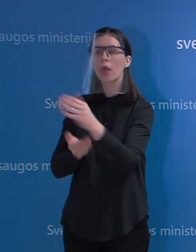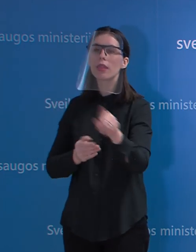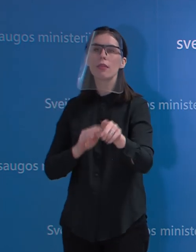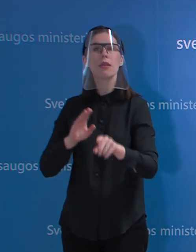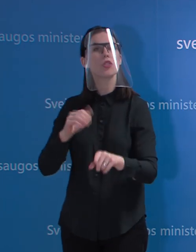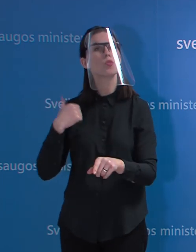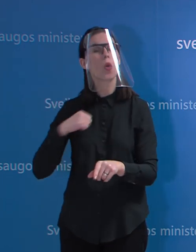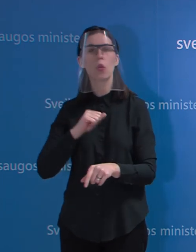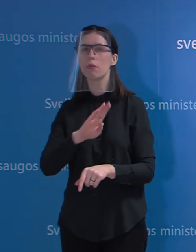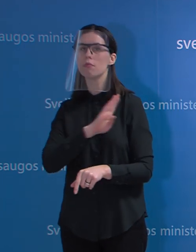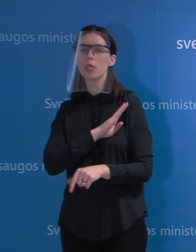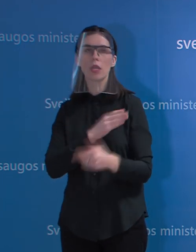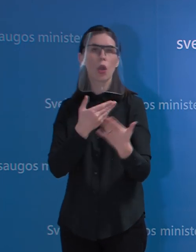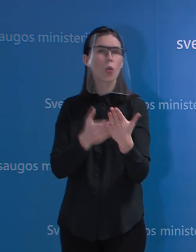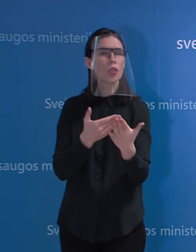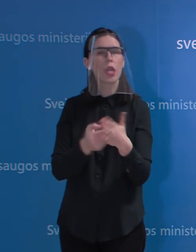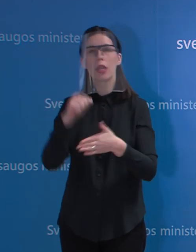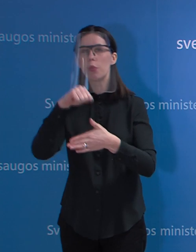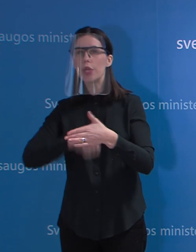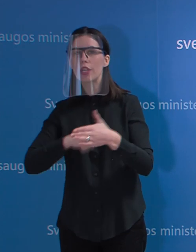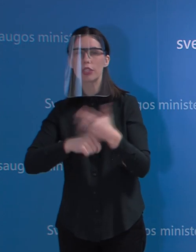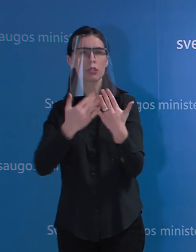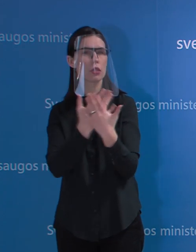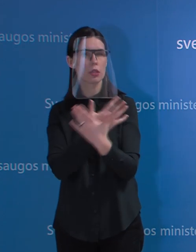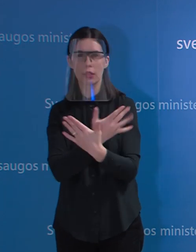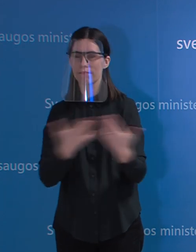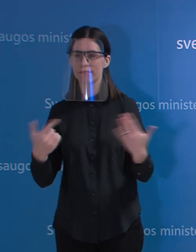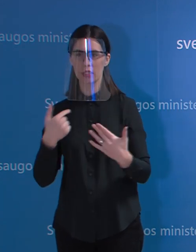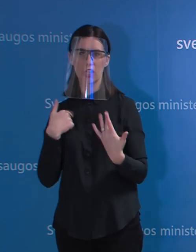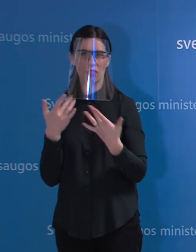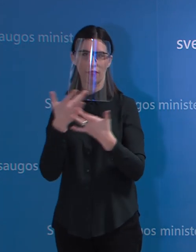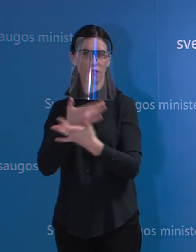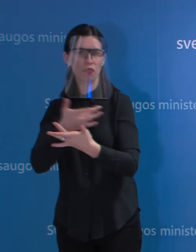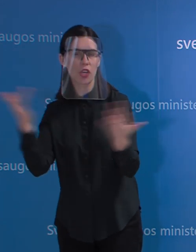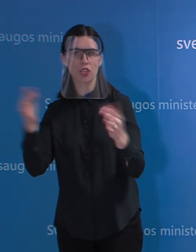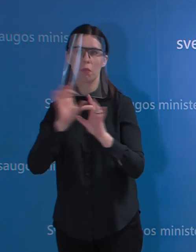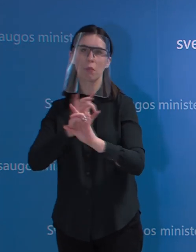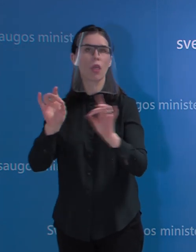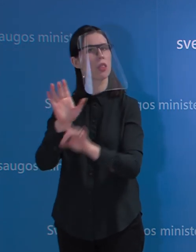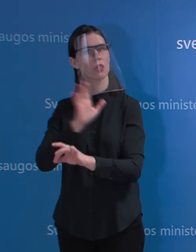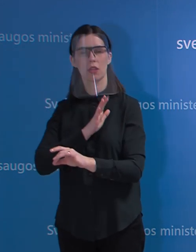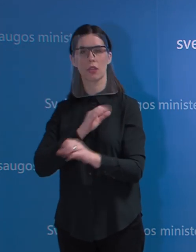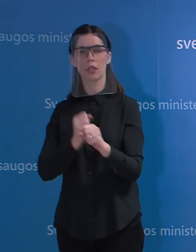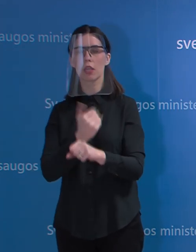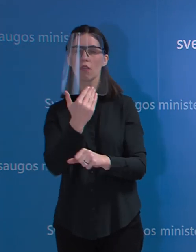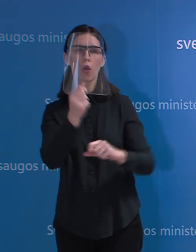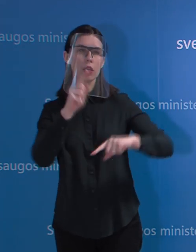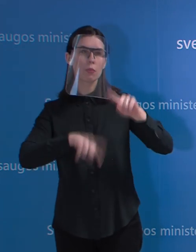aplinkybių, nes tokį leidimą turi duoti arba sutikimą turėtų duoti giminaičiai, mirusio.